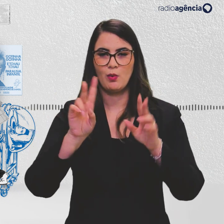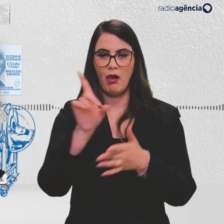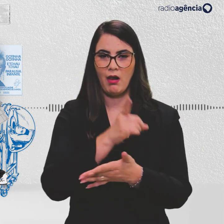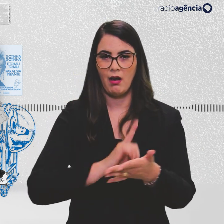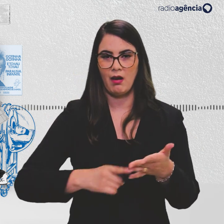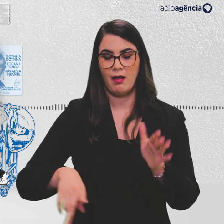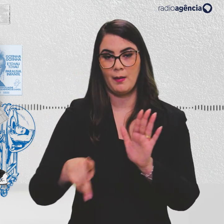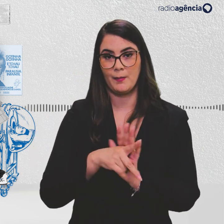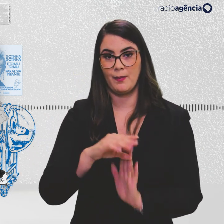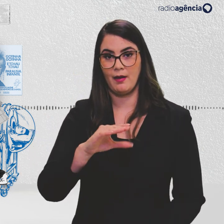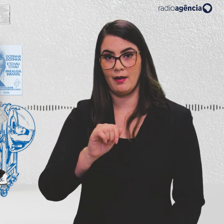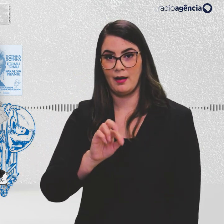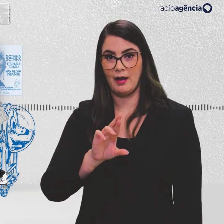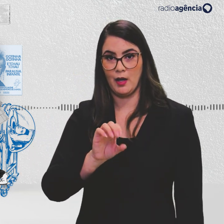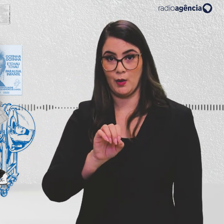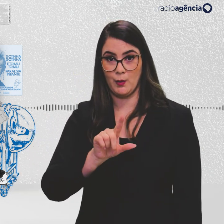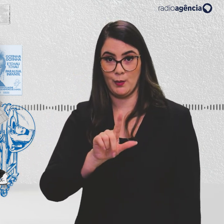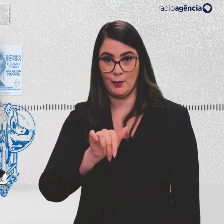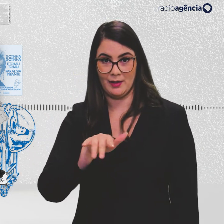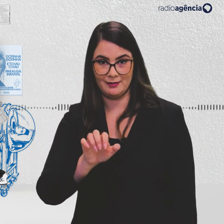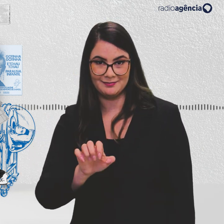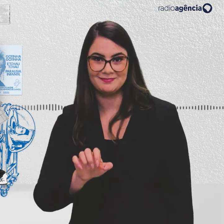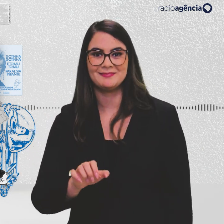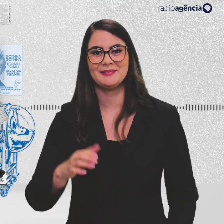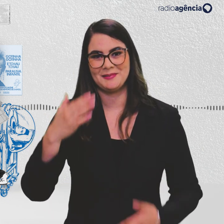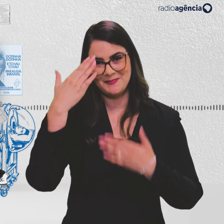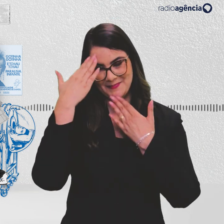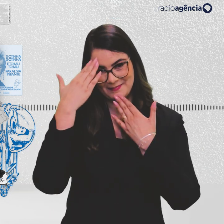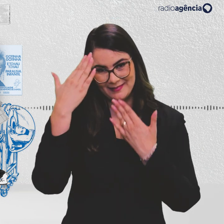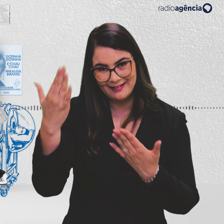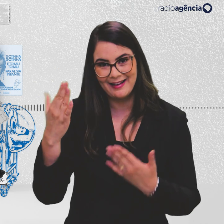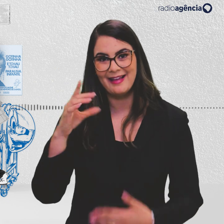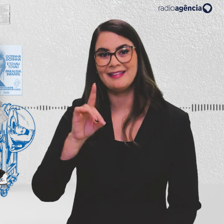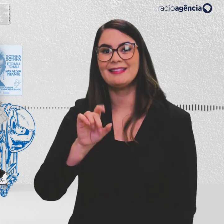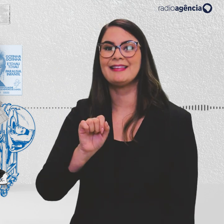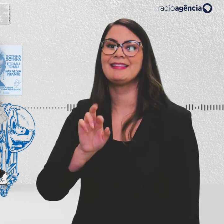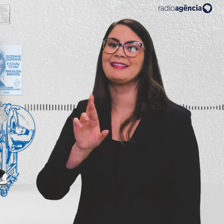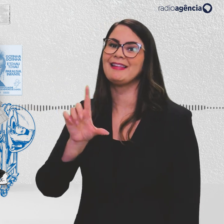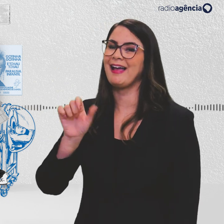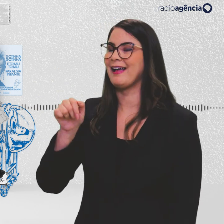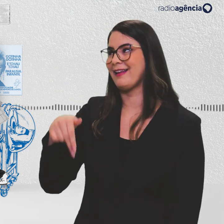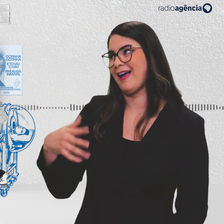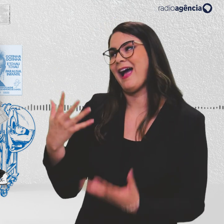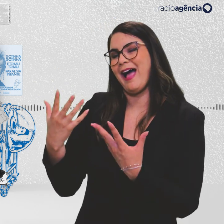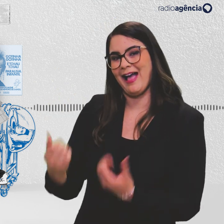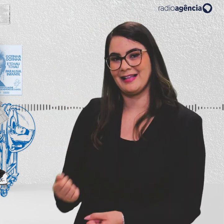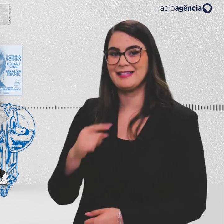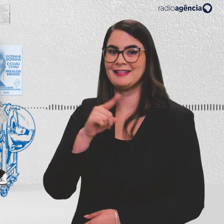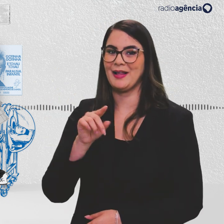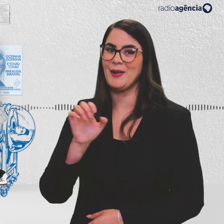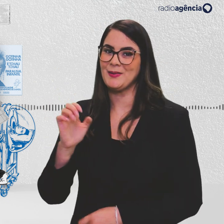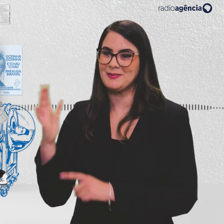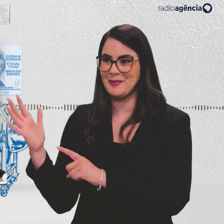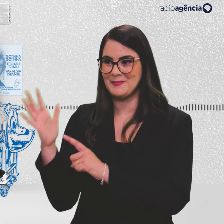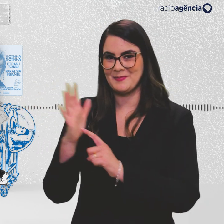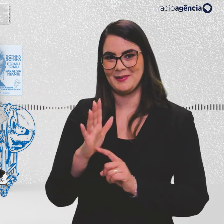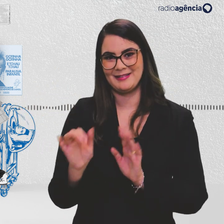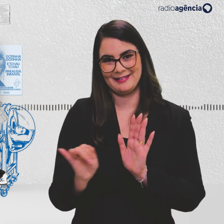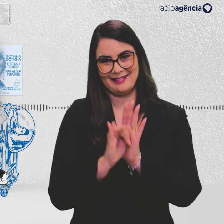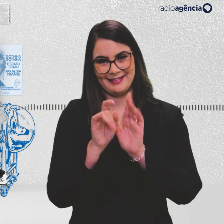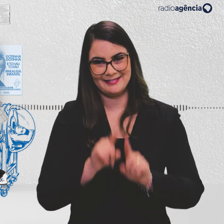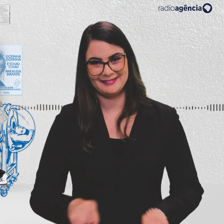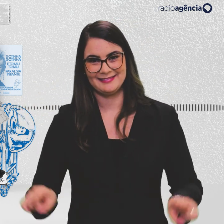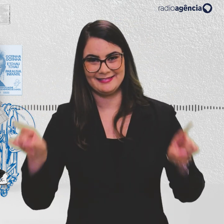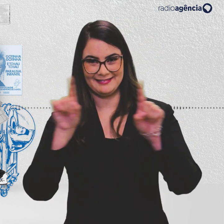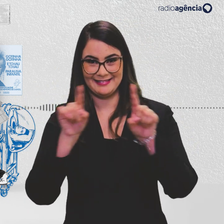são de Caroline Ramos. E o nosso obrigada de sempre ao Darlan Rosa, por deixar o Zé Gotinha aparecer na identidade